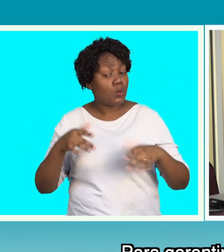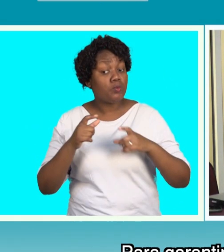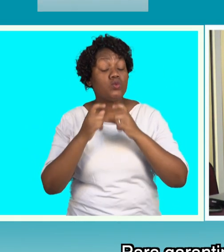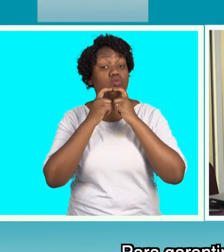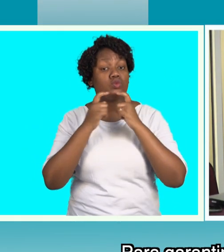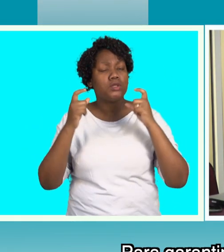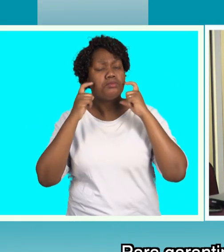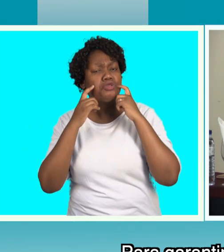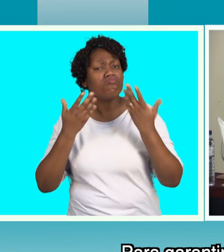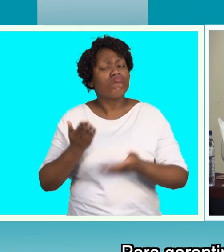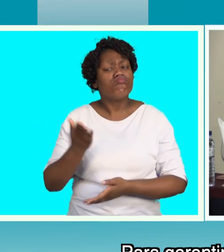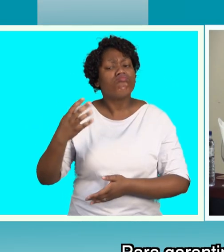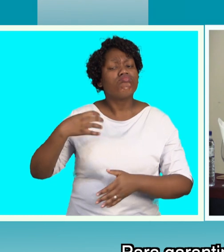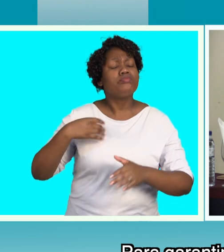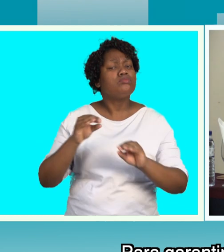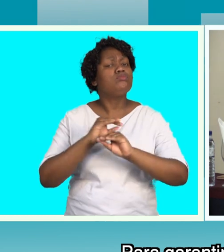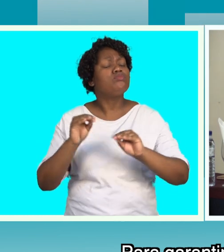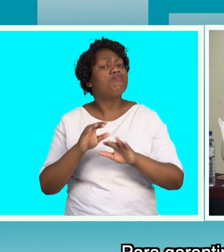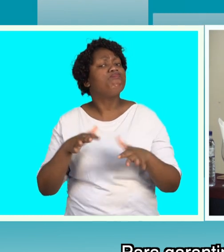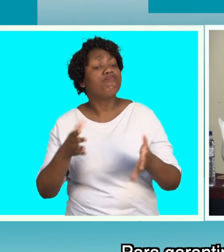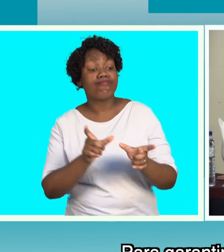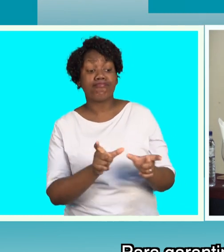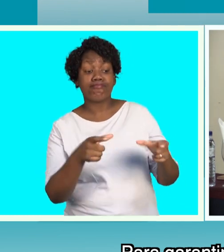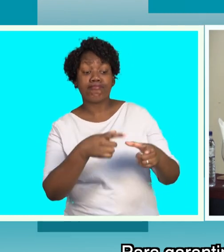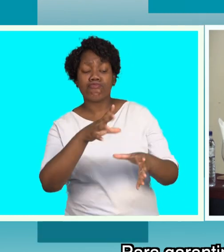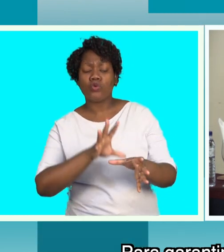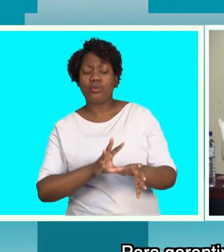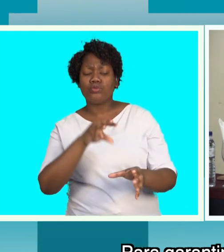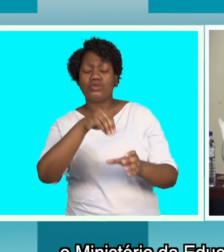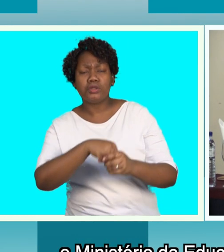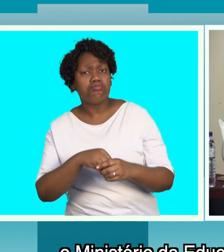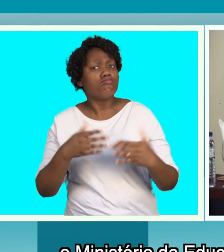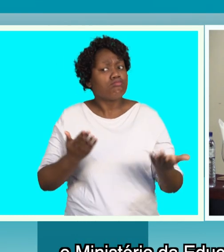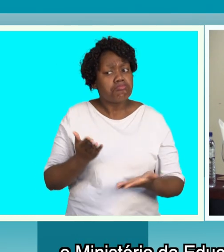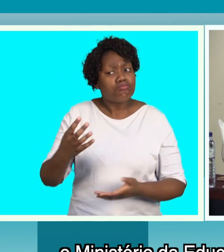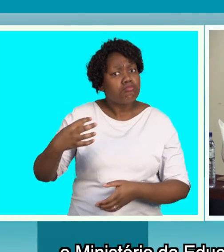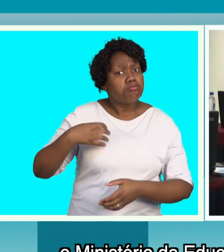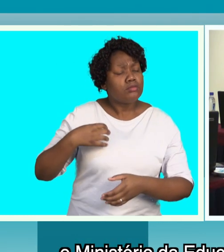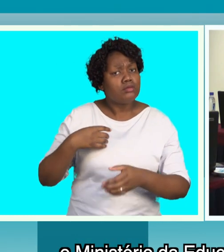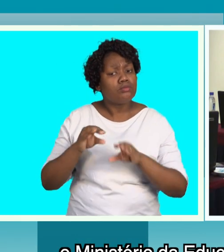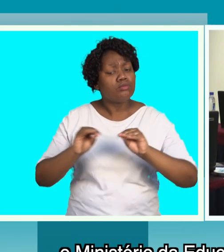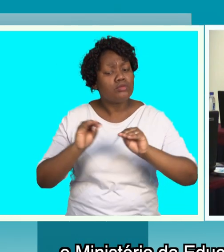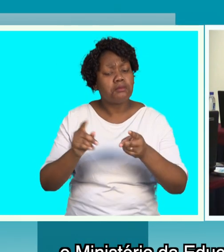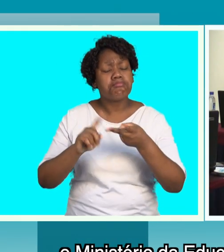Para garantir a inclusão desta camada social na educação, o Ministério da Educação e Desenvolvimento Humano,